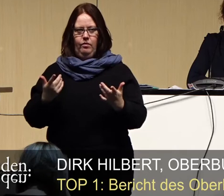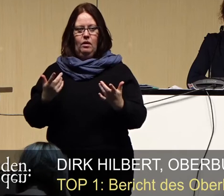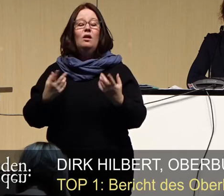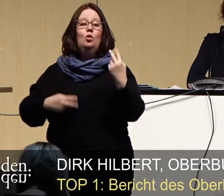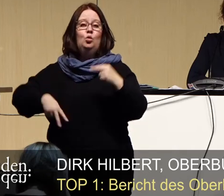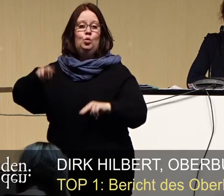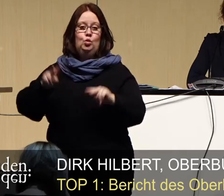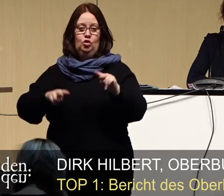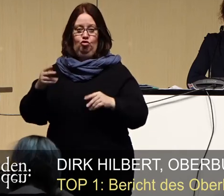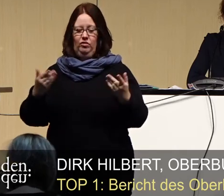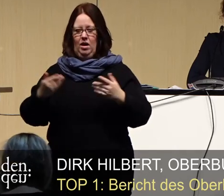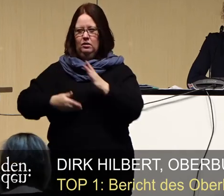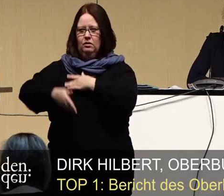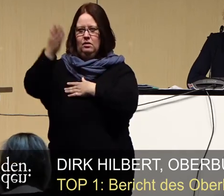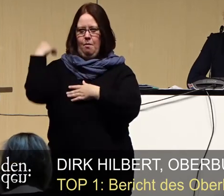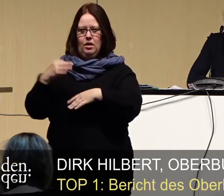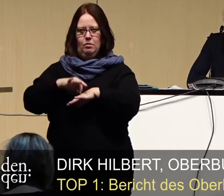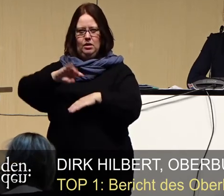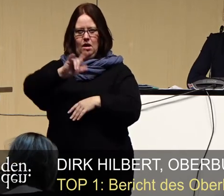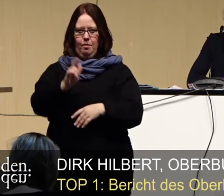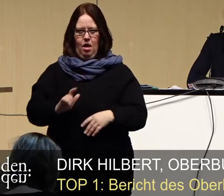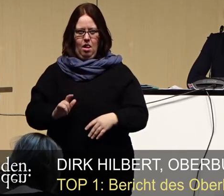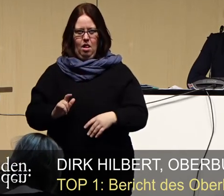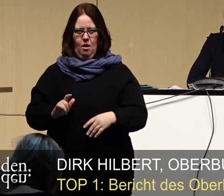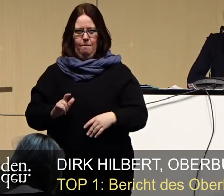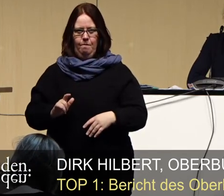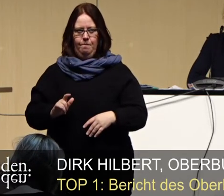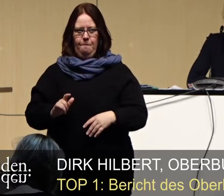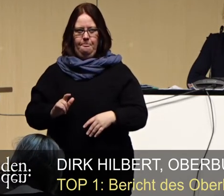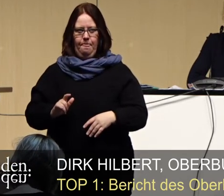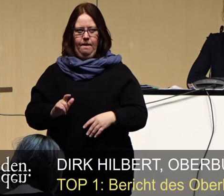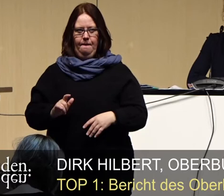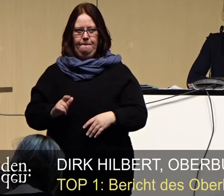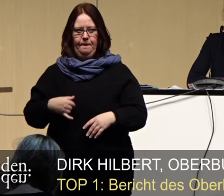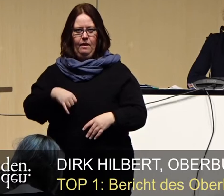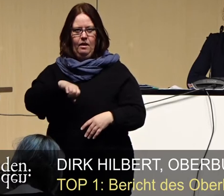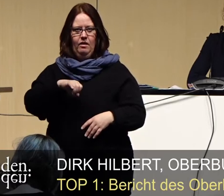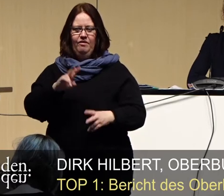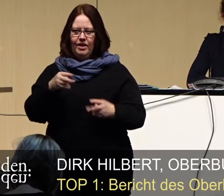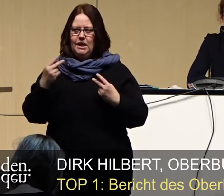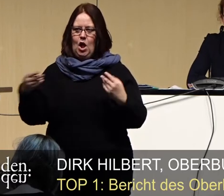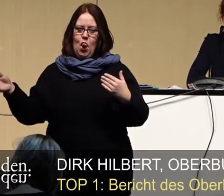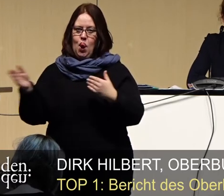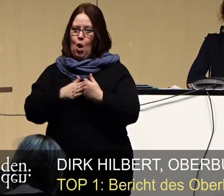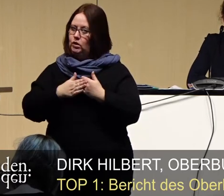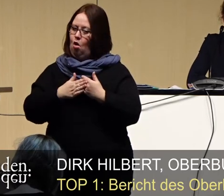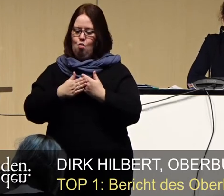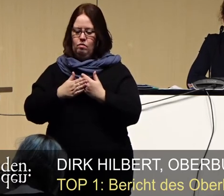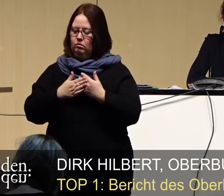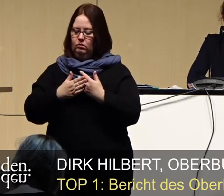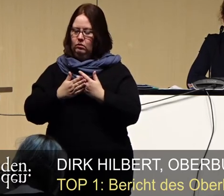Unterschied zum März, April wird sein, wir müssen den Lockdown verhindern.